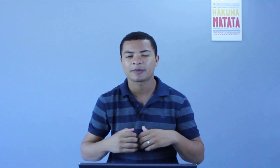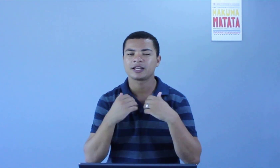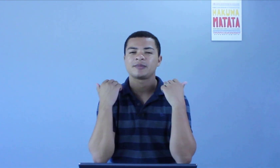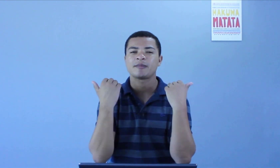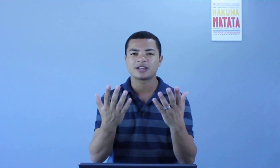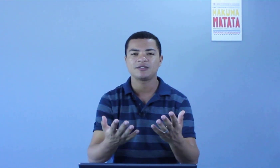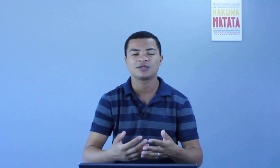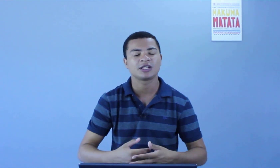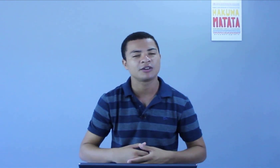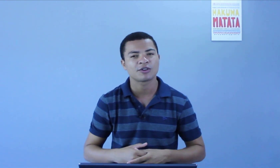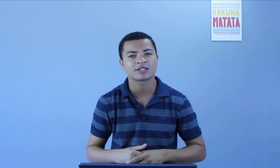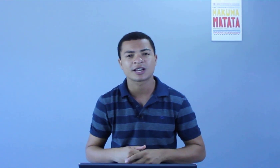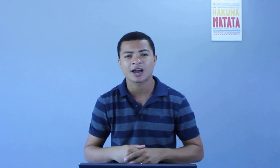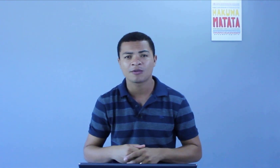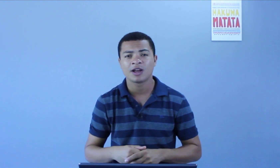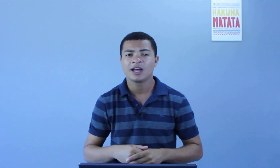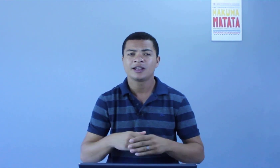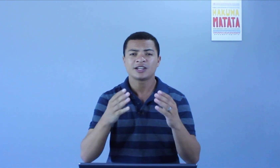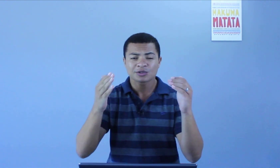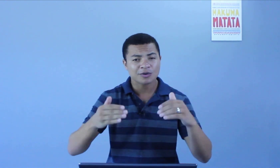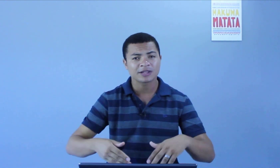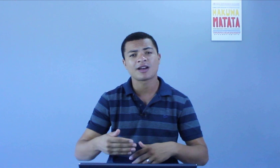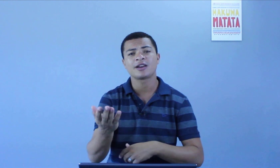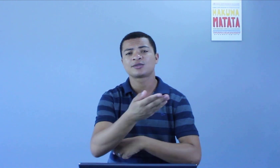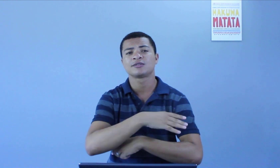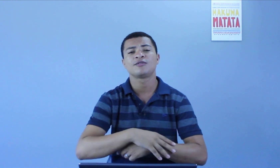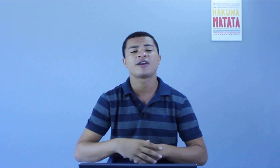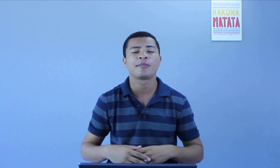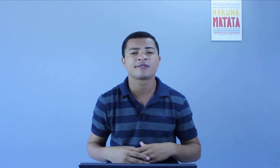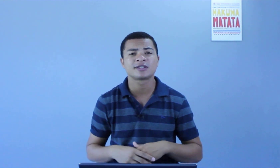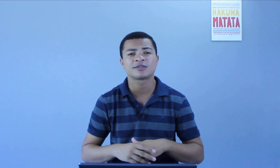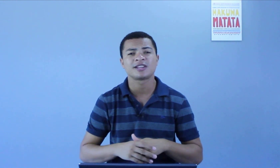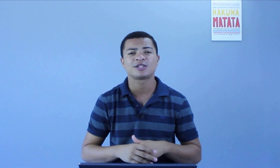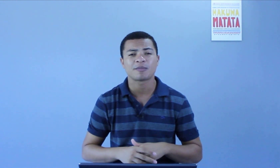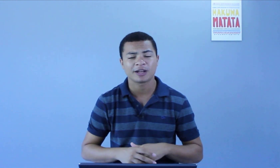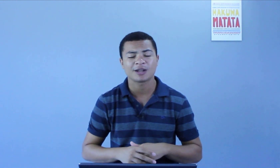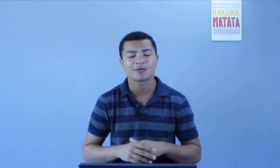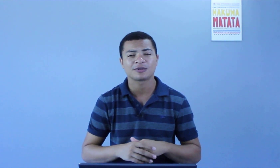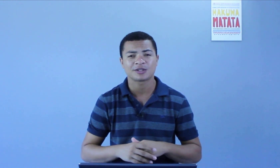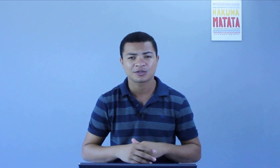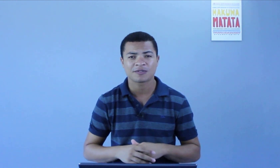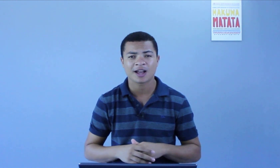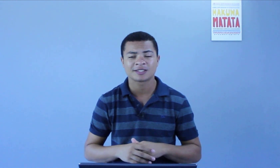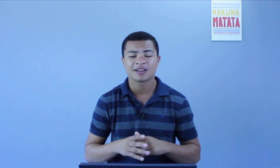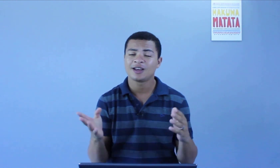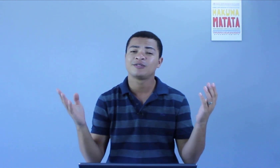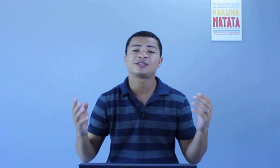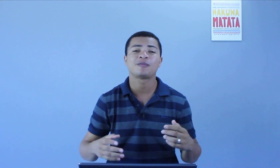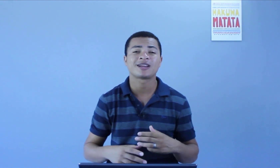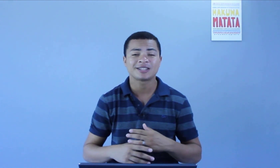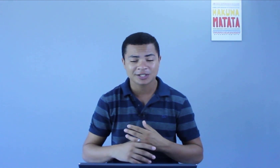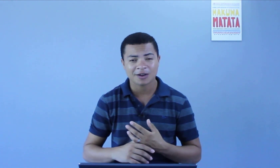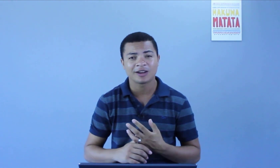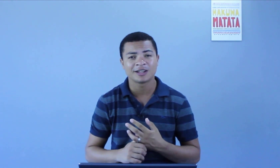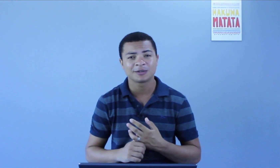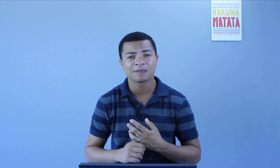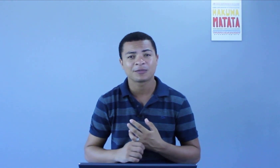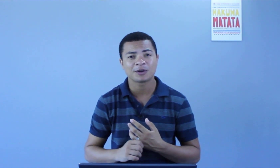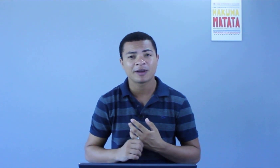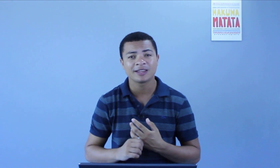para receber mais vídeos aqui do nosso canal. Deixe nos comentários o verbo que você gostaria de aprender no contexto de frase. Vou ter o prazer de estar olhando. Tudo bem?